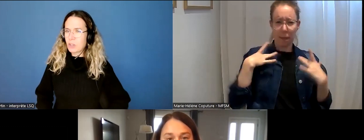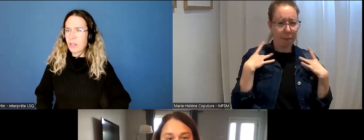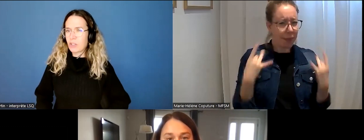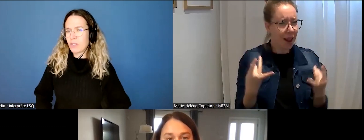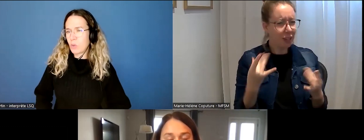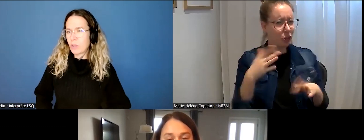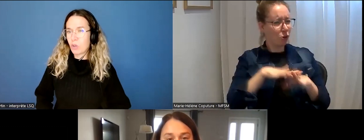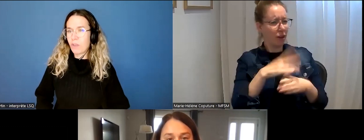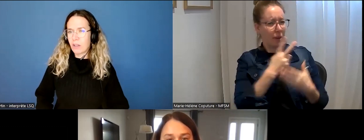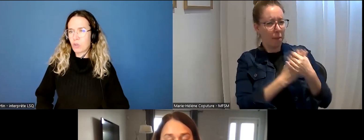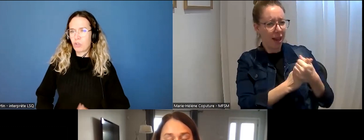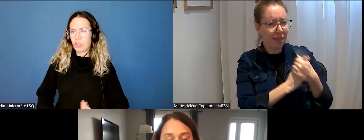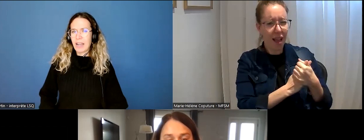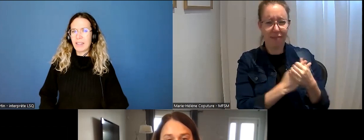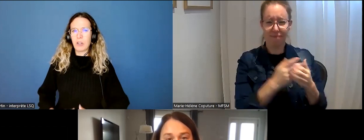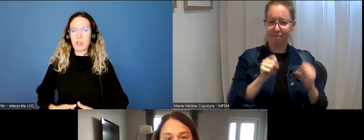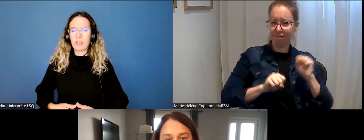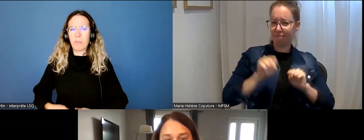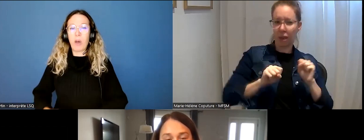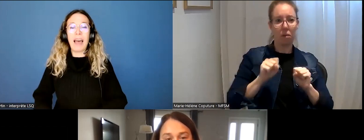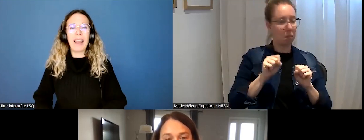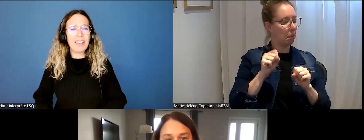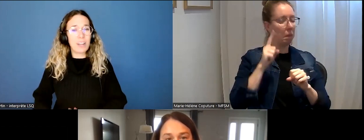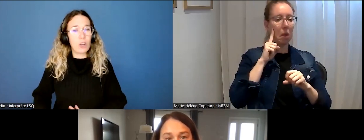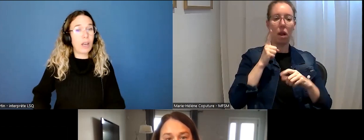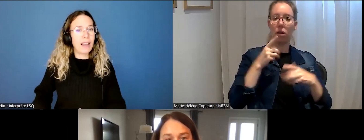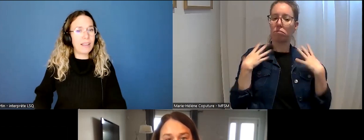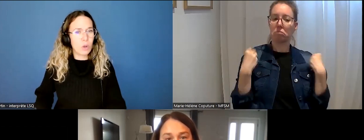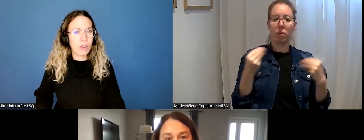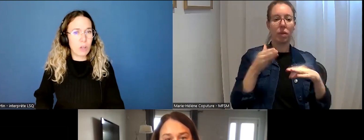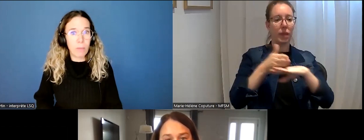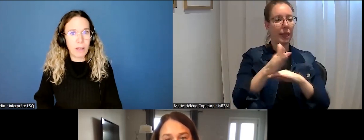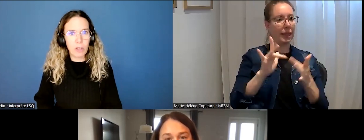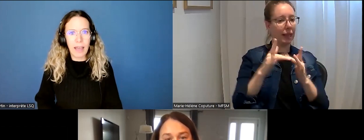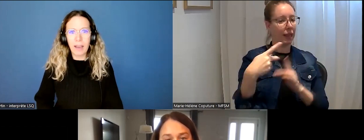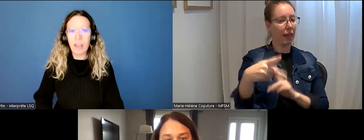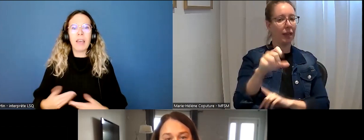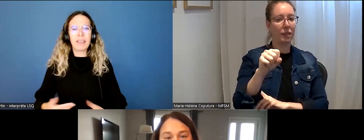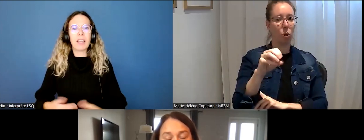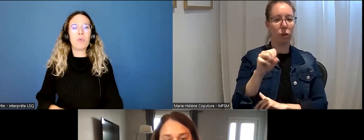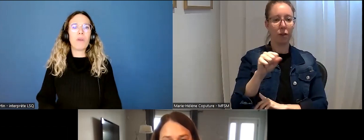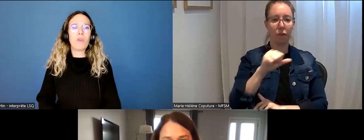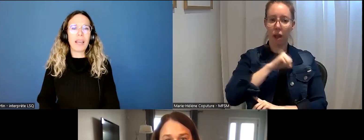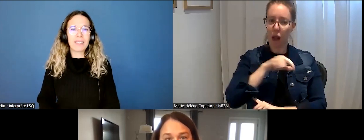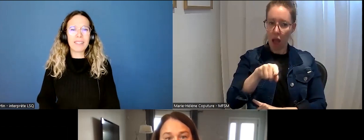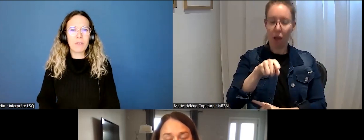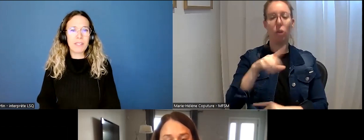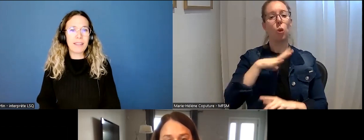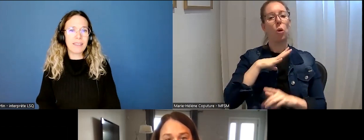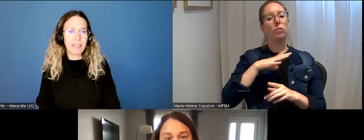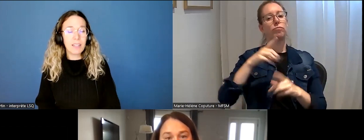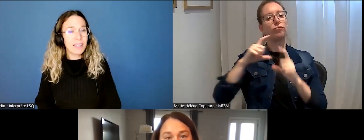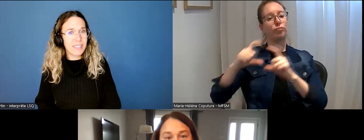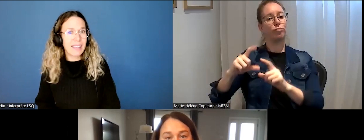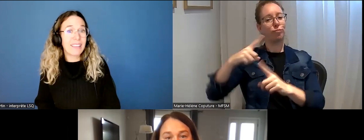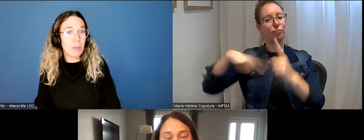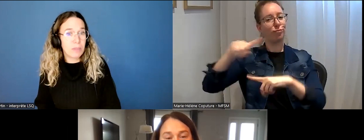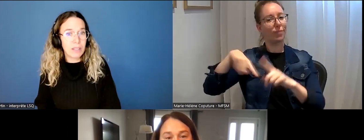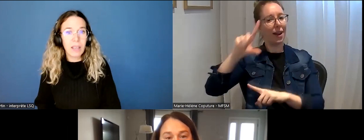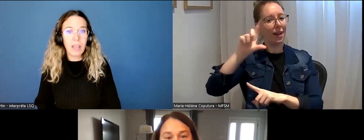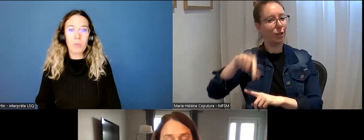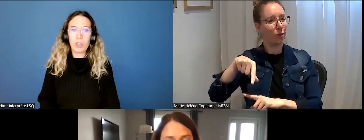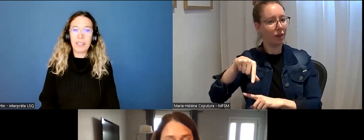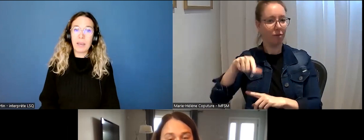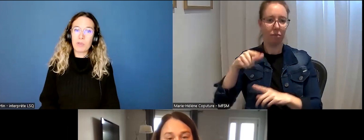savent pas si'est ça dans une situation de violence conjugale, s ne se sentent pas à l'aise dans leur relation avec leur partenaire, qu'elles peuvent avoir accès à votre site Internet et que c'est